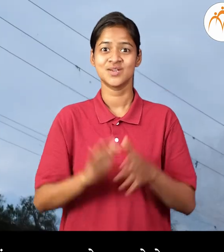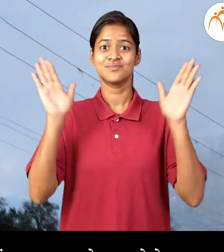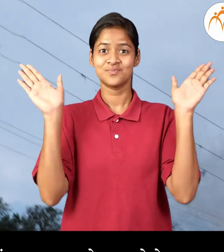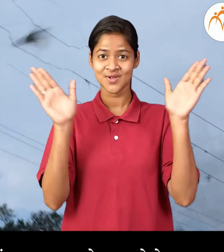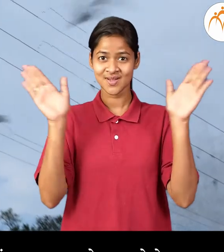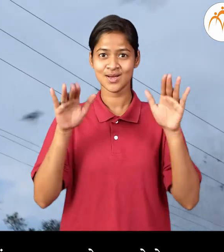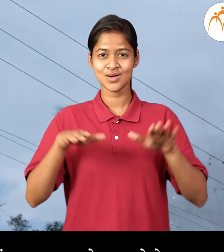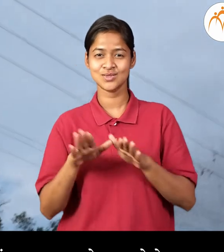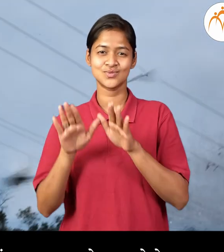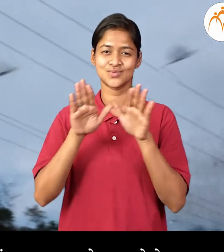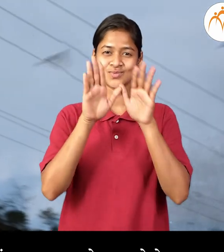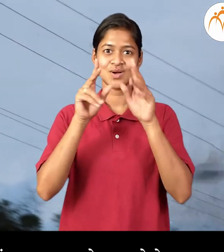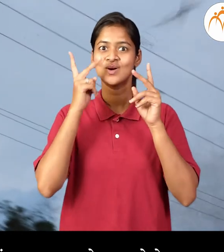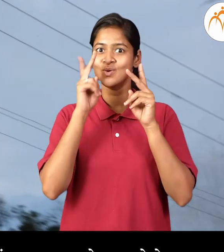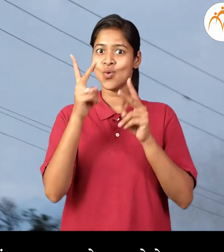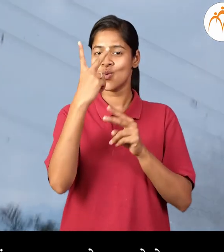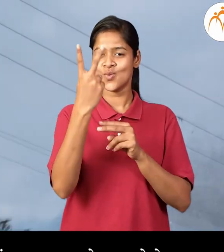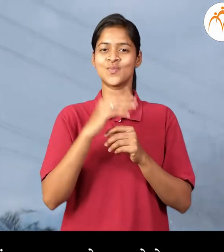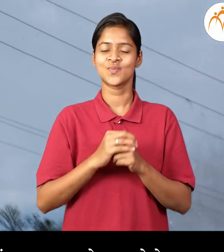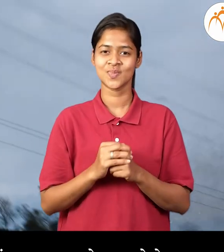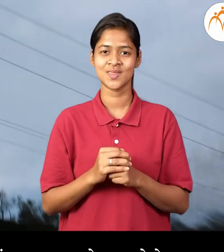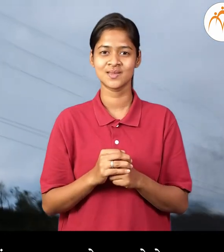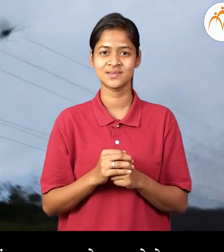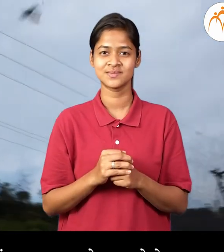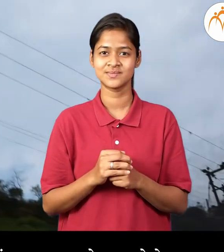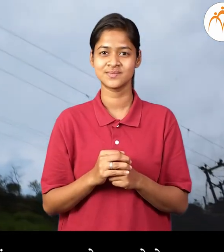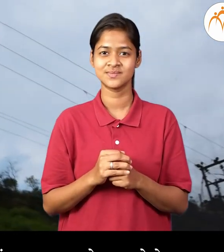आकाशात उन्नार्य पक्षान चा थव्याकडे लक्ष गिले?